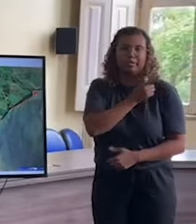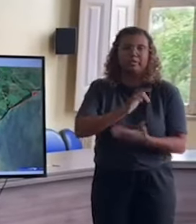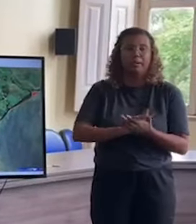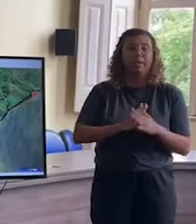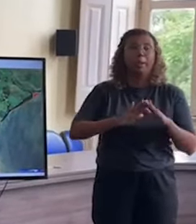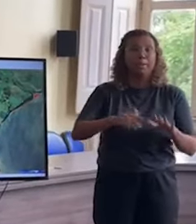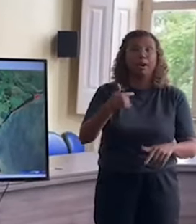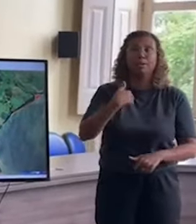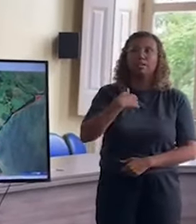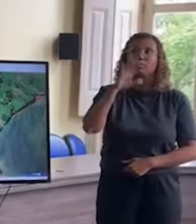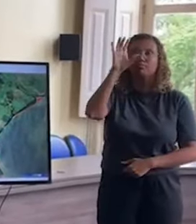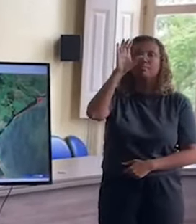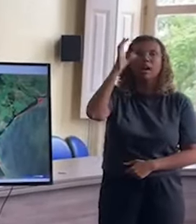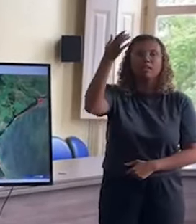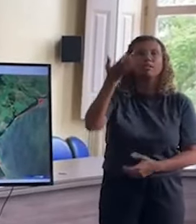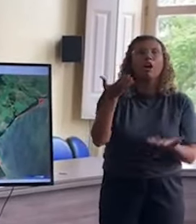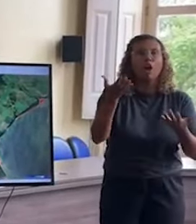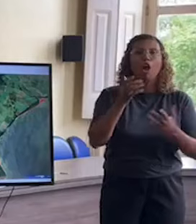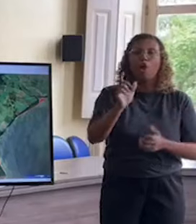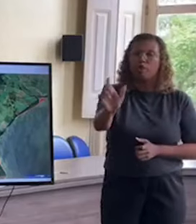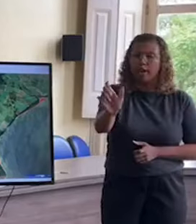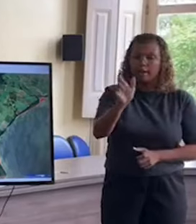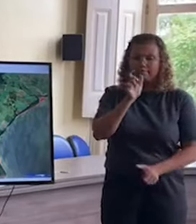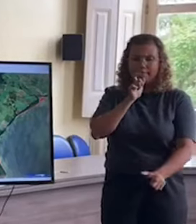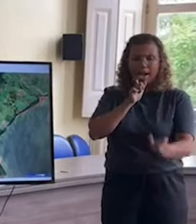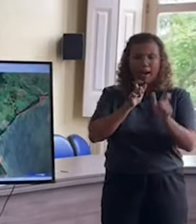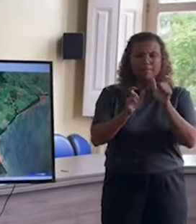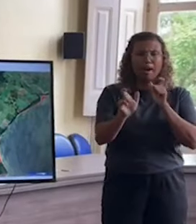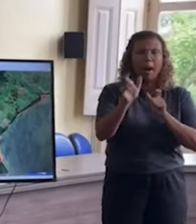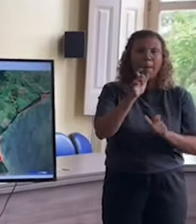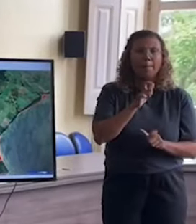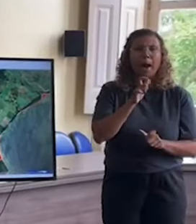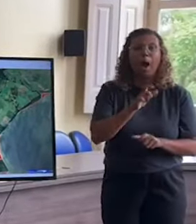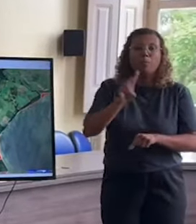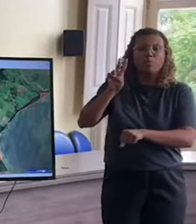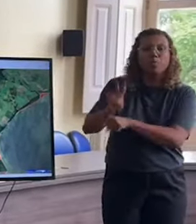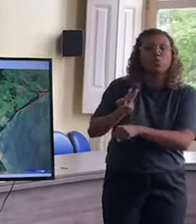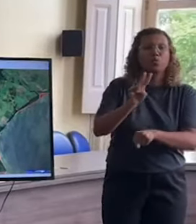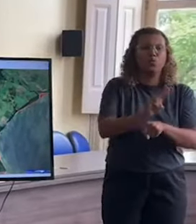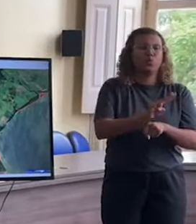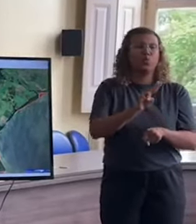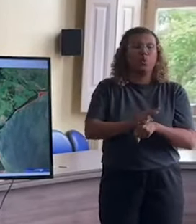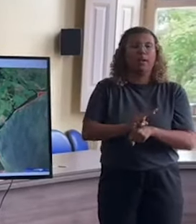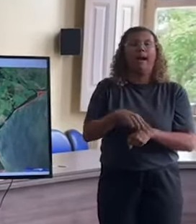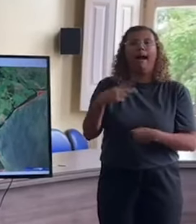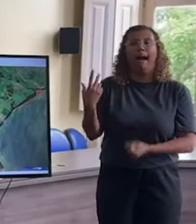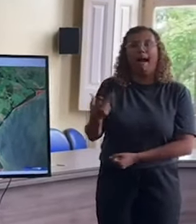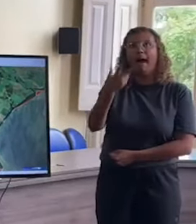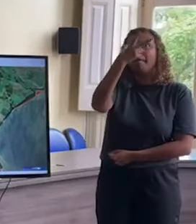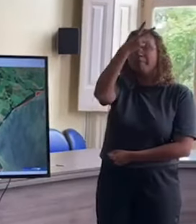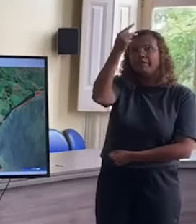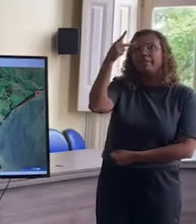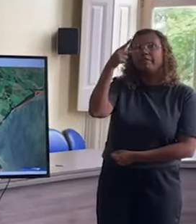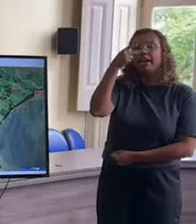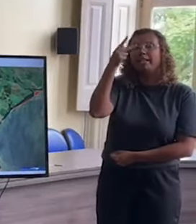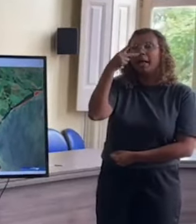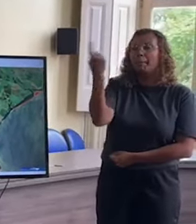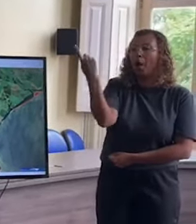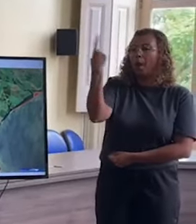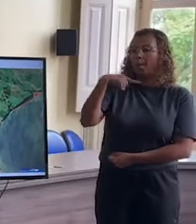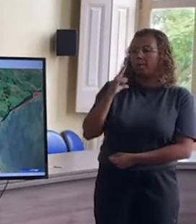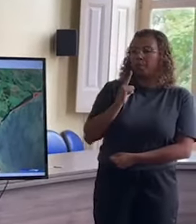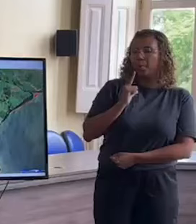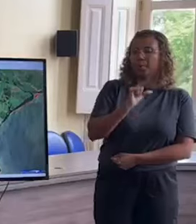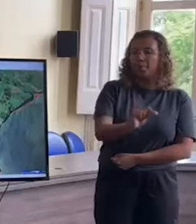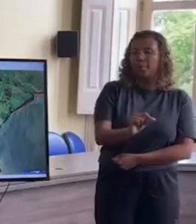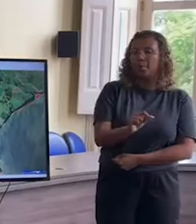que eu quero ser criticada por ter exagerado. Ah, a Paula me fez sair de casa sem necessidade. Eu prefiro essa